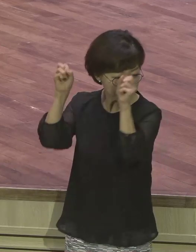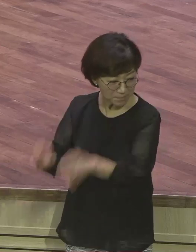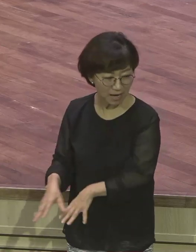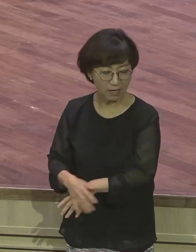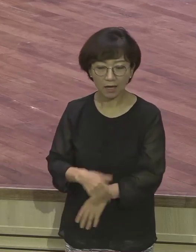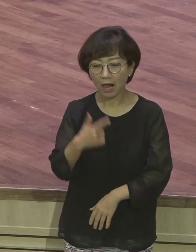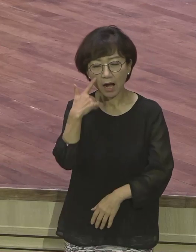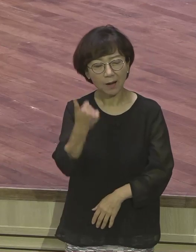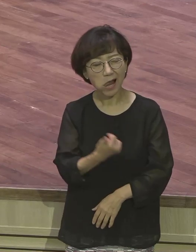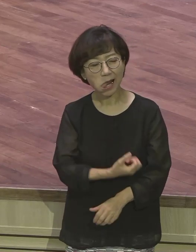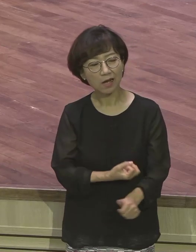잡아먹었다고 그렇게